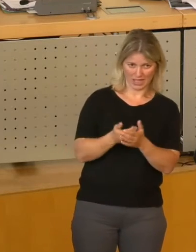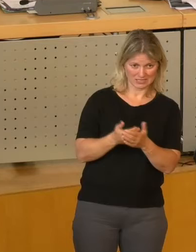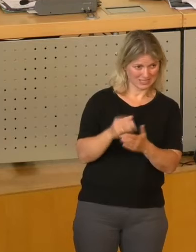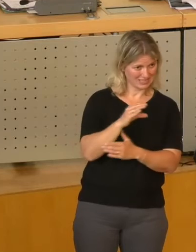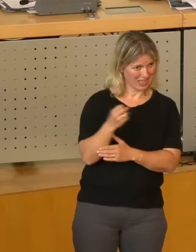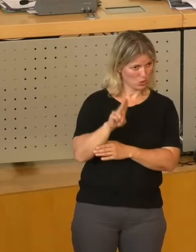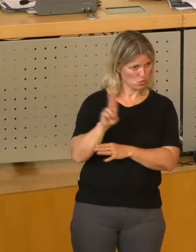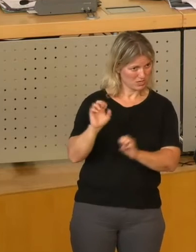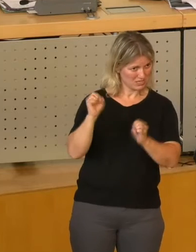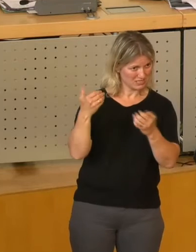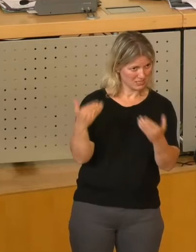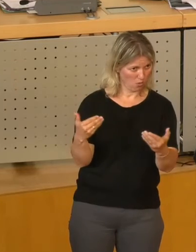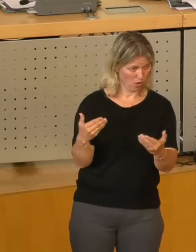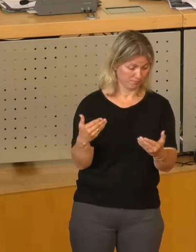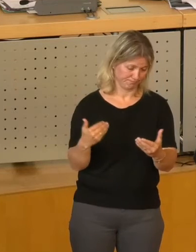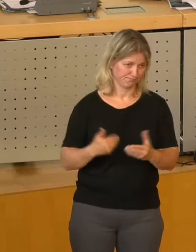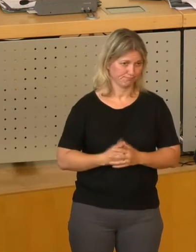CDU aus, meine Damen und Herren.